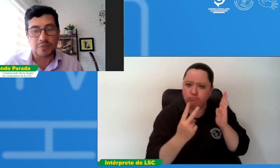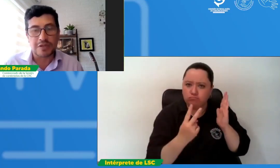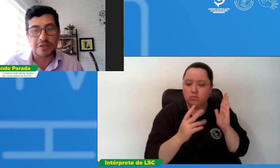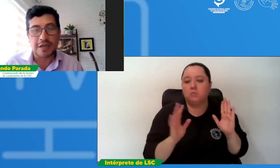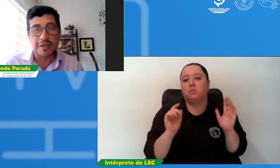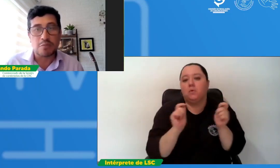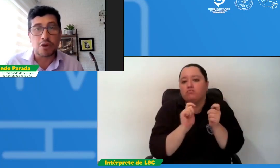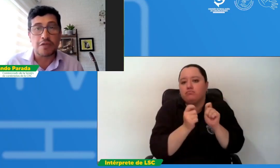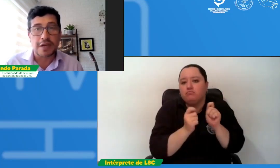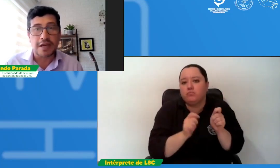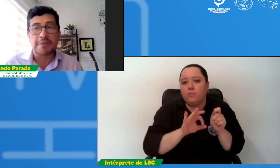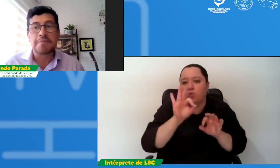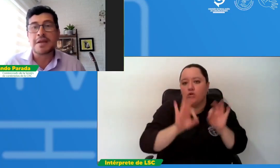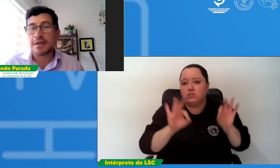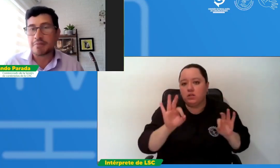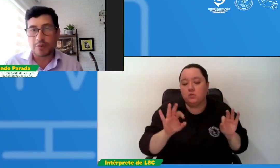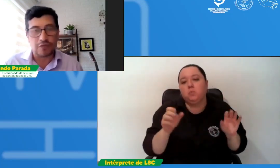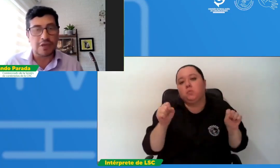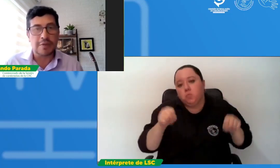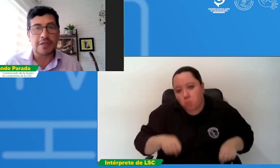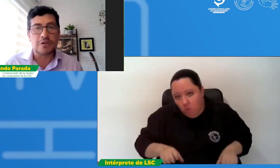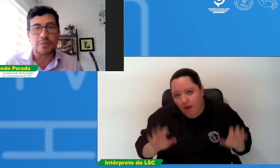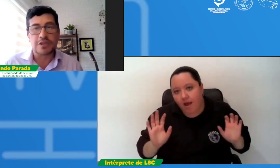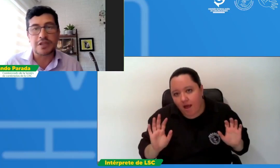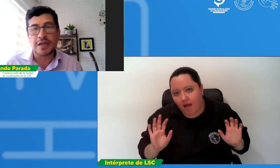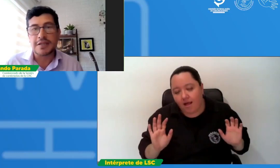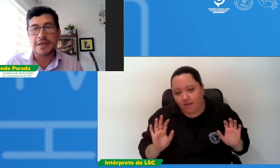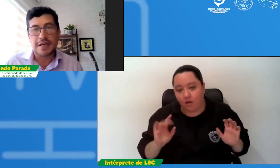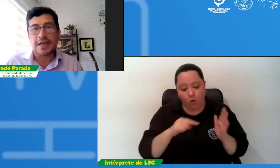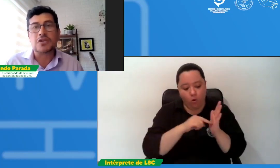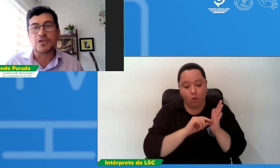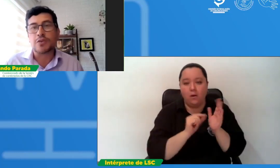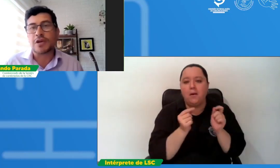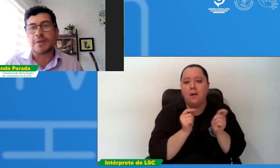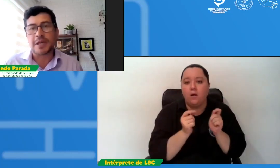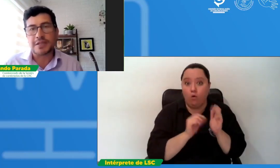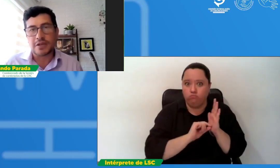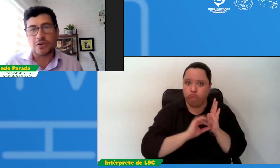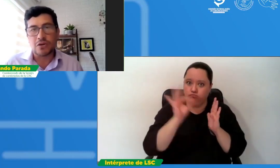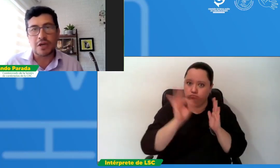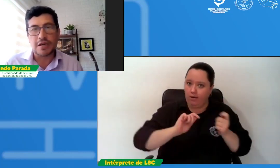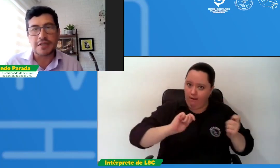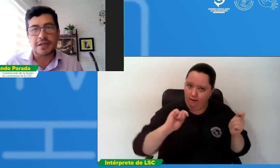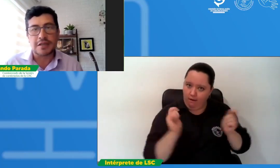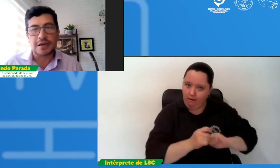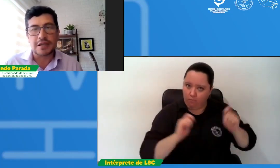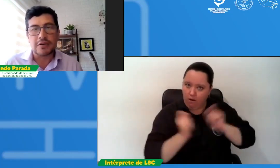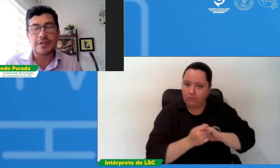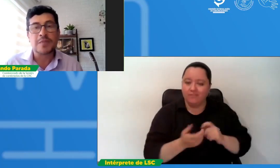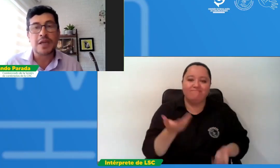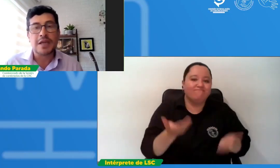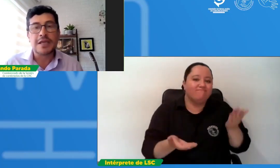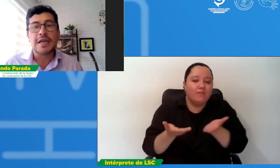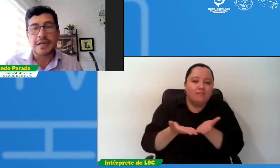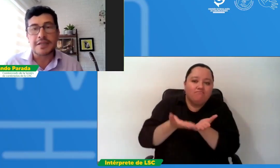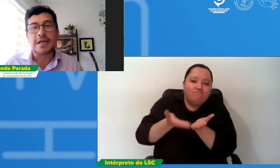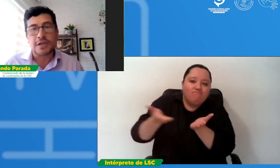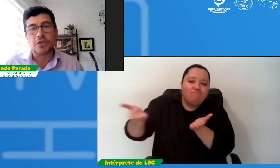porcentajes modificar profundamente esos porcentajes esto podrá aparecer o no en esas alternativas y en ese caso